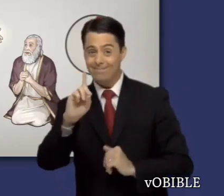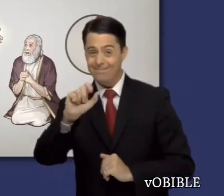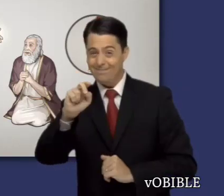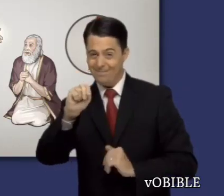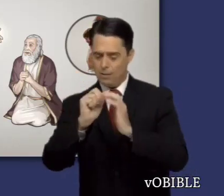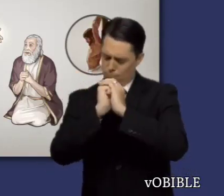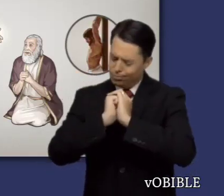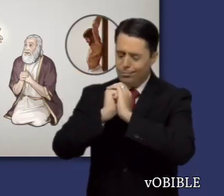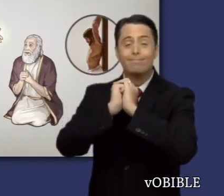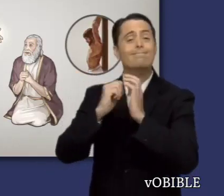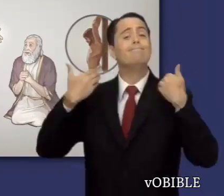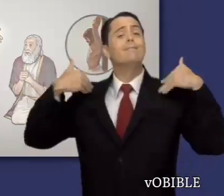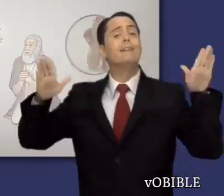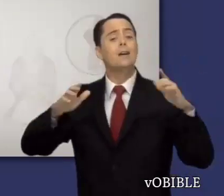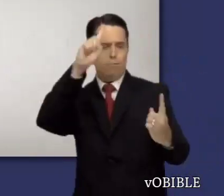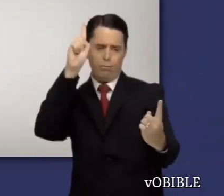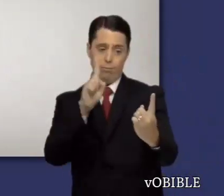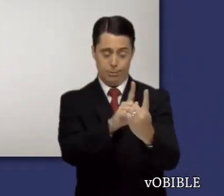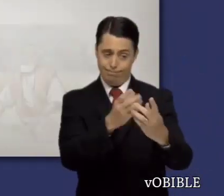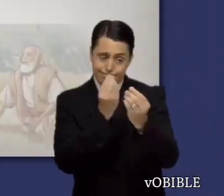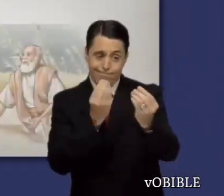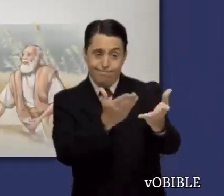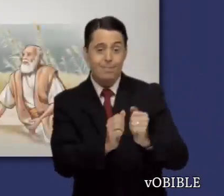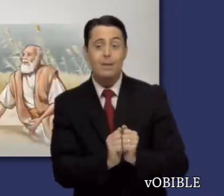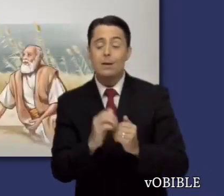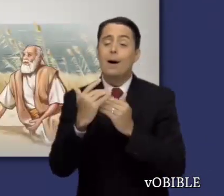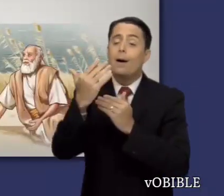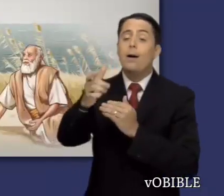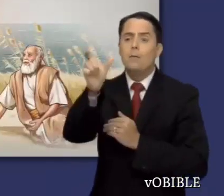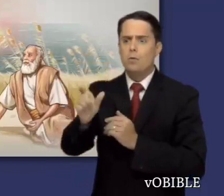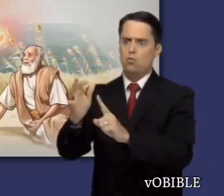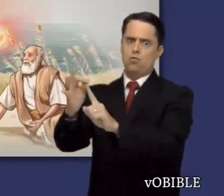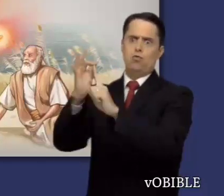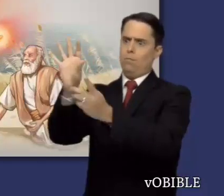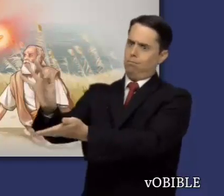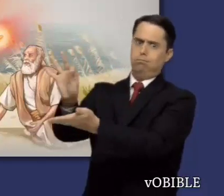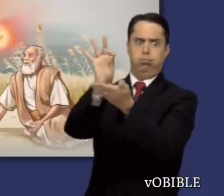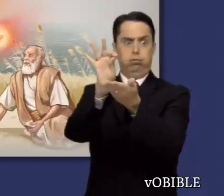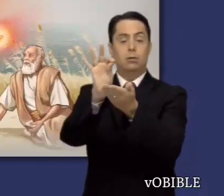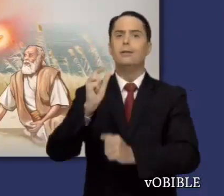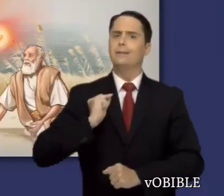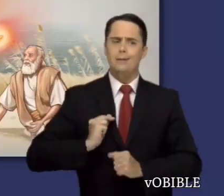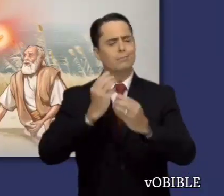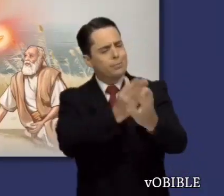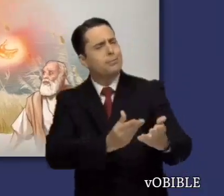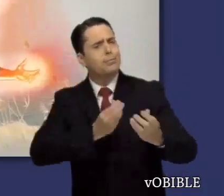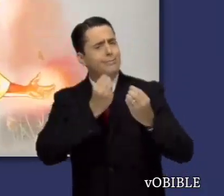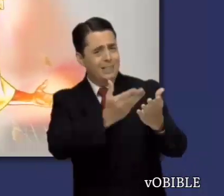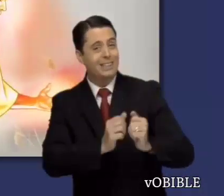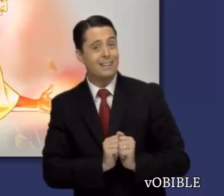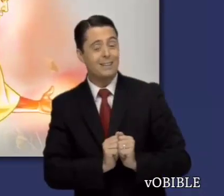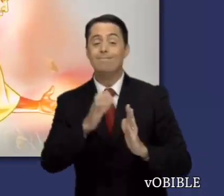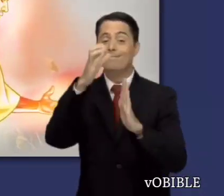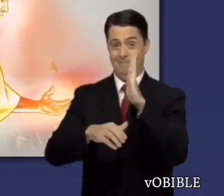detalles sobre el Mesías. En los capítulos 10 a 12, se relata la ocasión en la que un ángel vuelve a visitar a